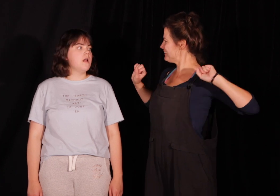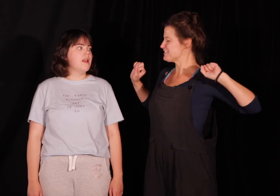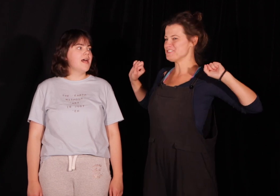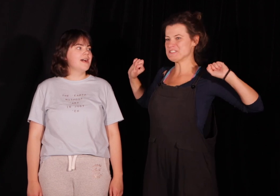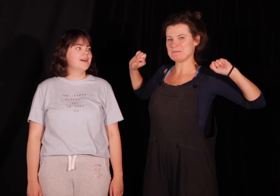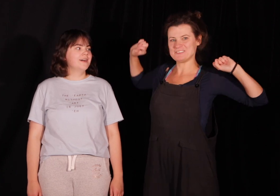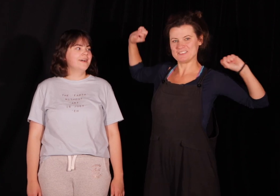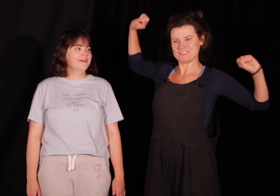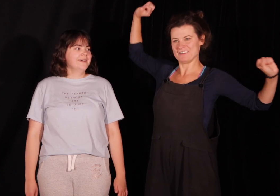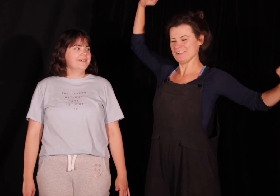fantastycznie mam nadzieję, że